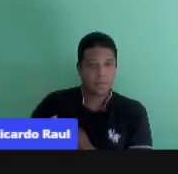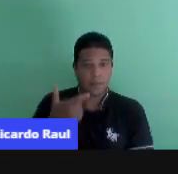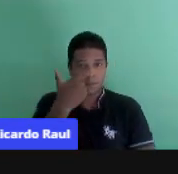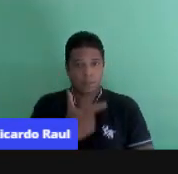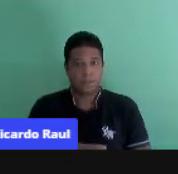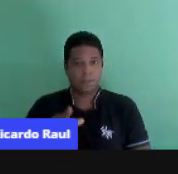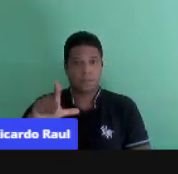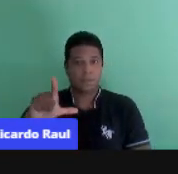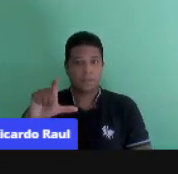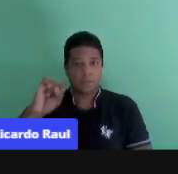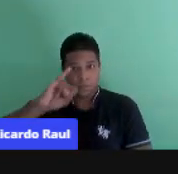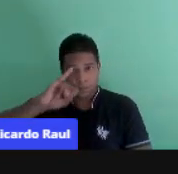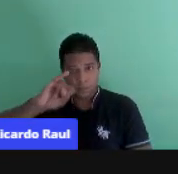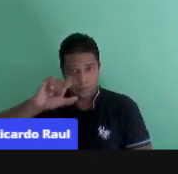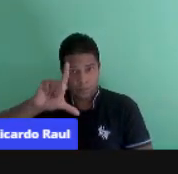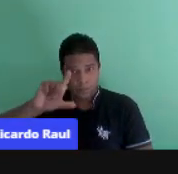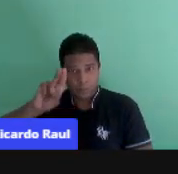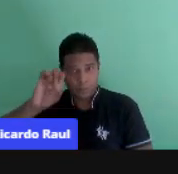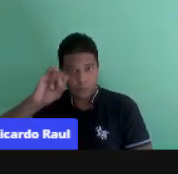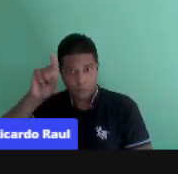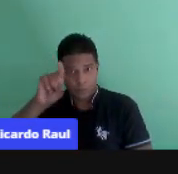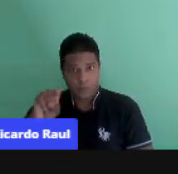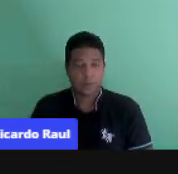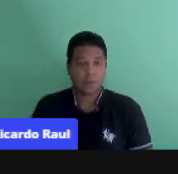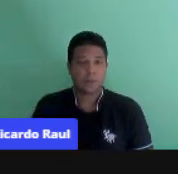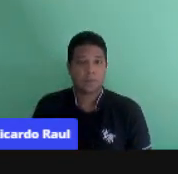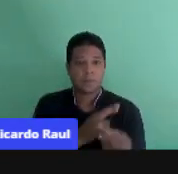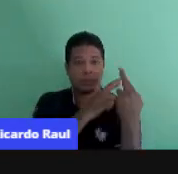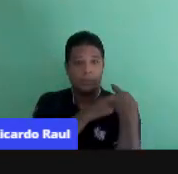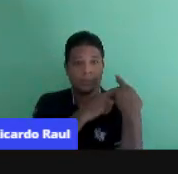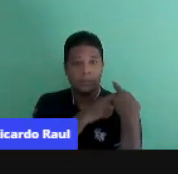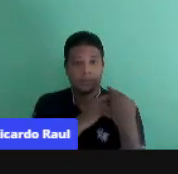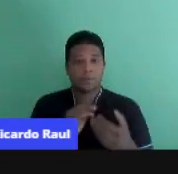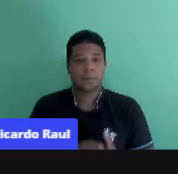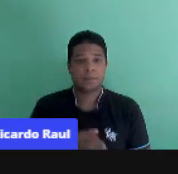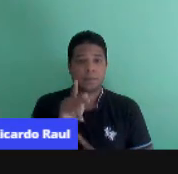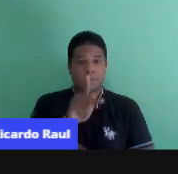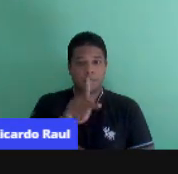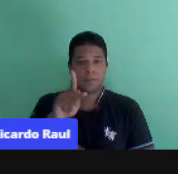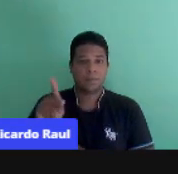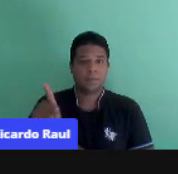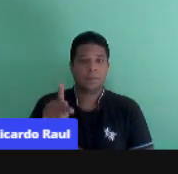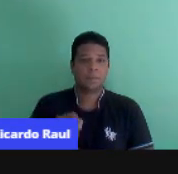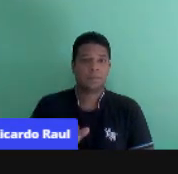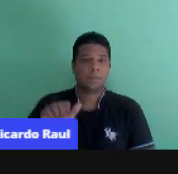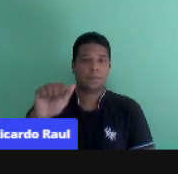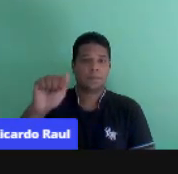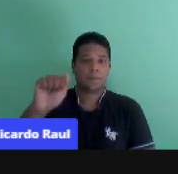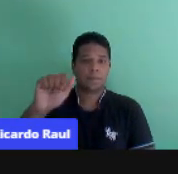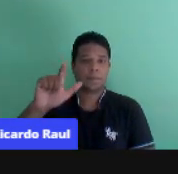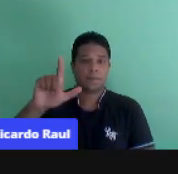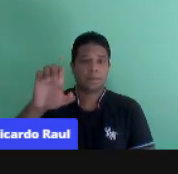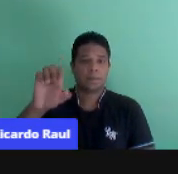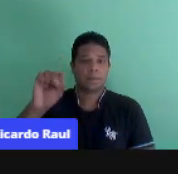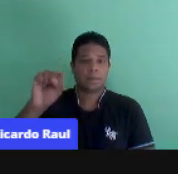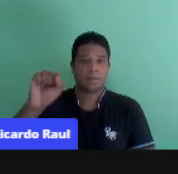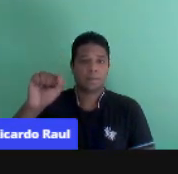Henrique Casagrande Pariares, e o responsável pelo chat, professor Alessandro Marcon da Silva.